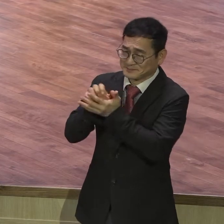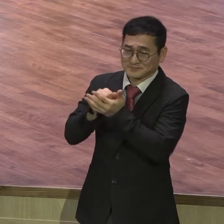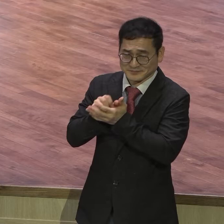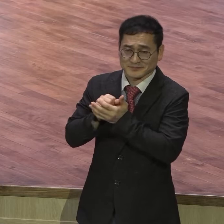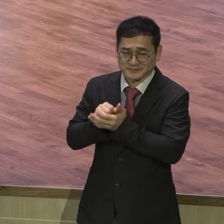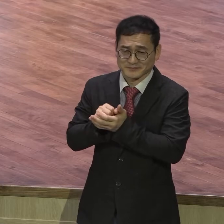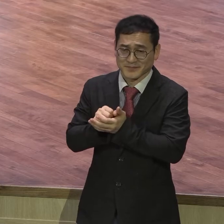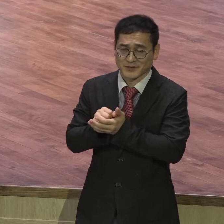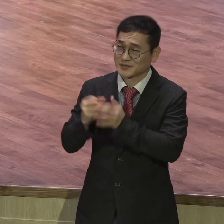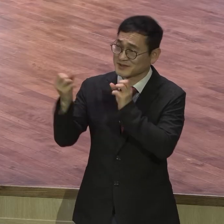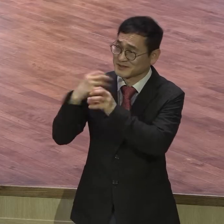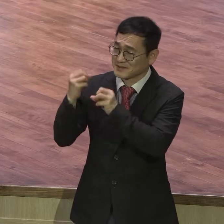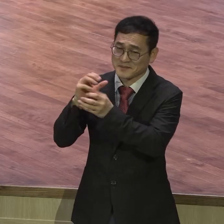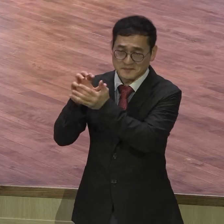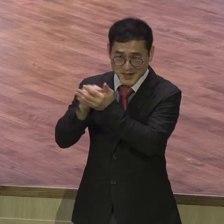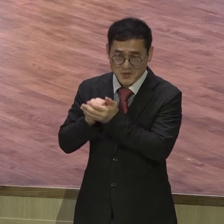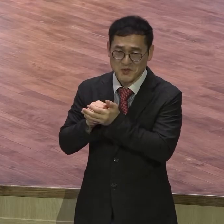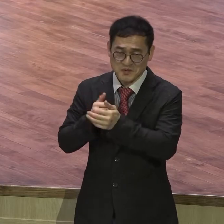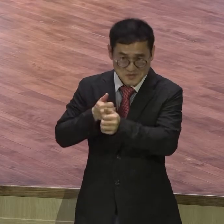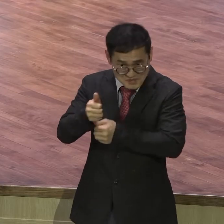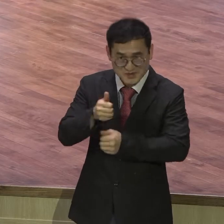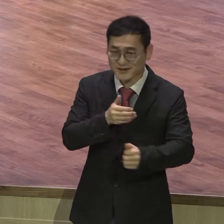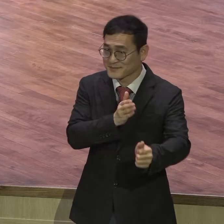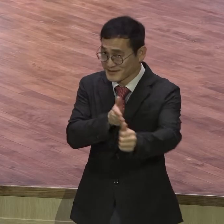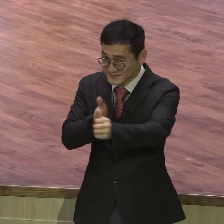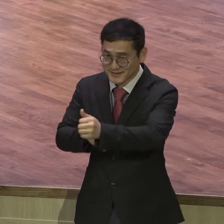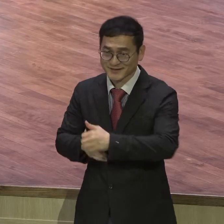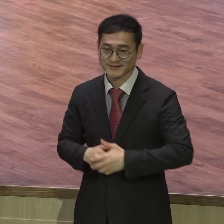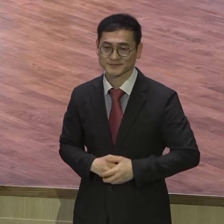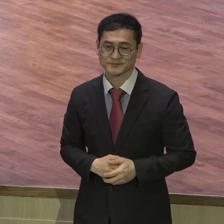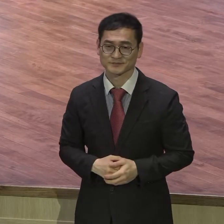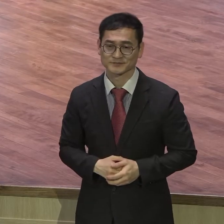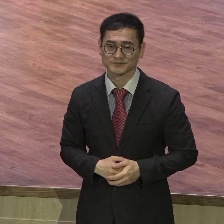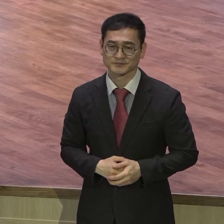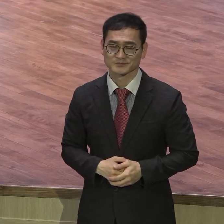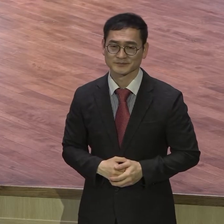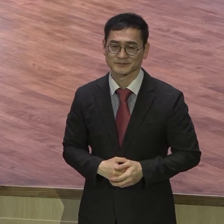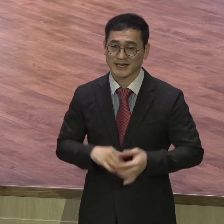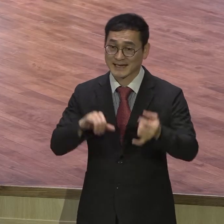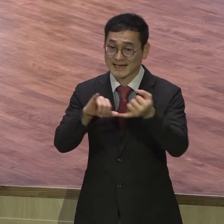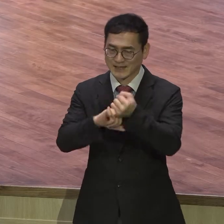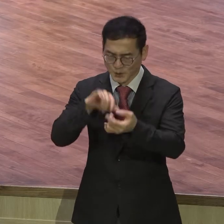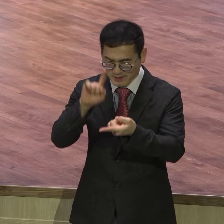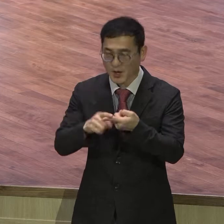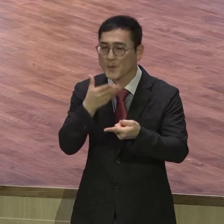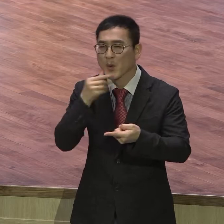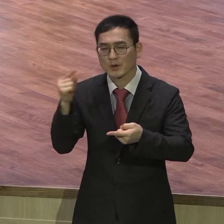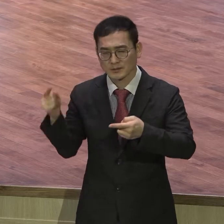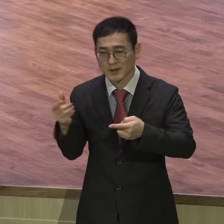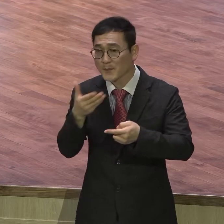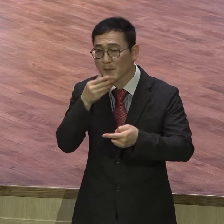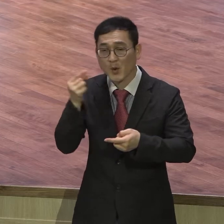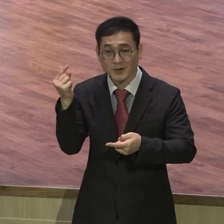약속된 복을 누리는 성도들 다 되시기를 저므로 축복합니다 기도합시다